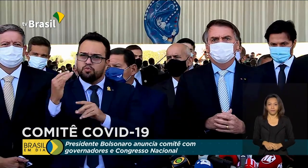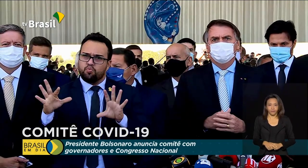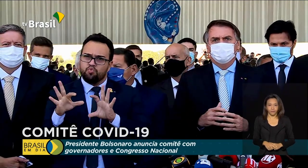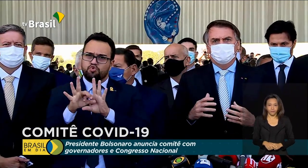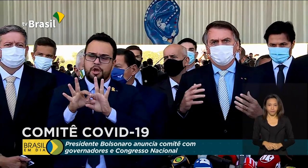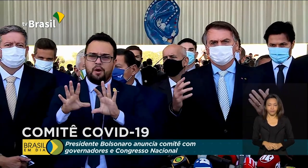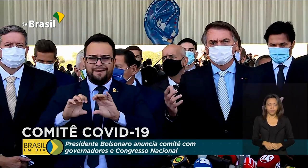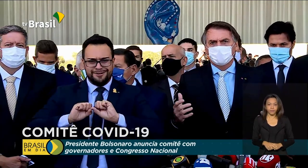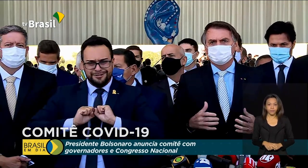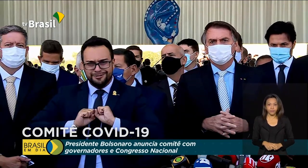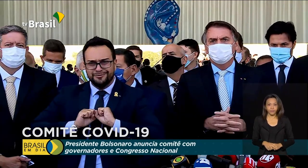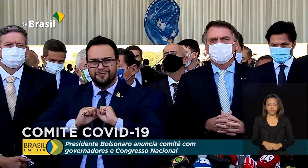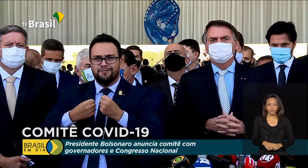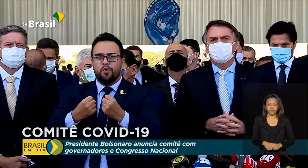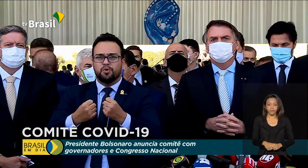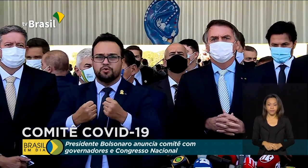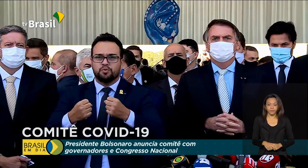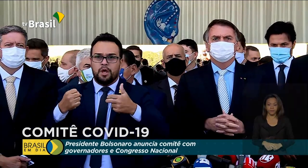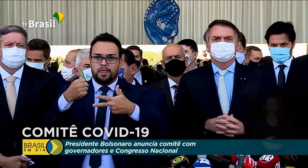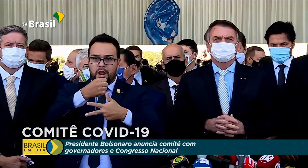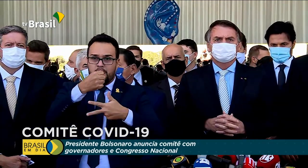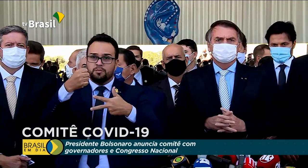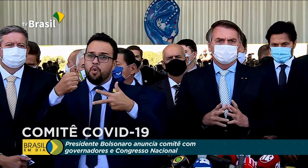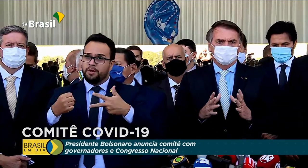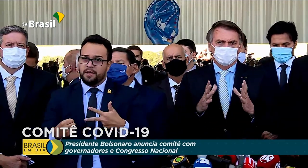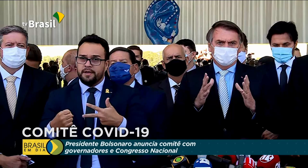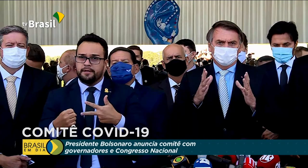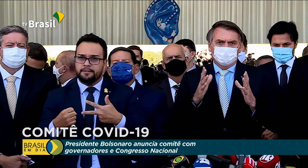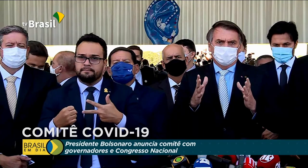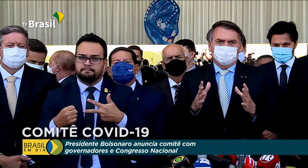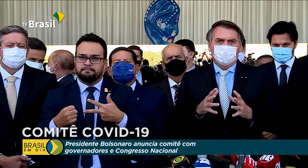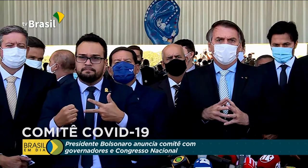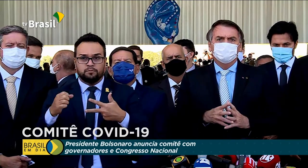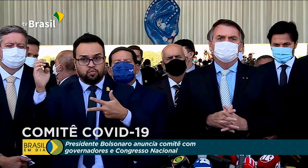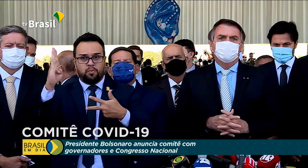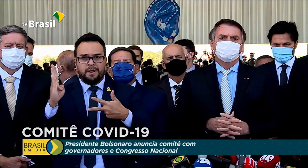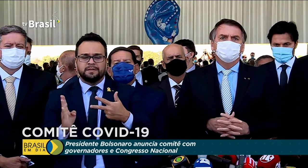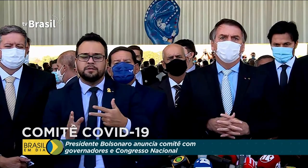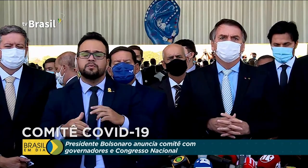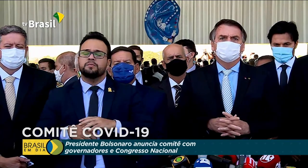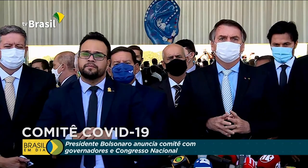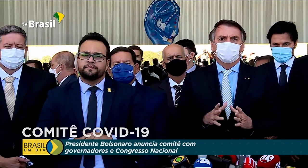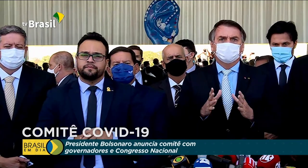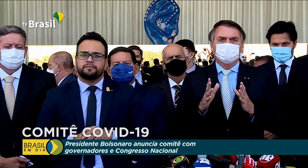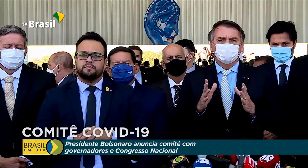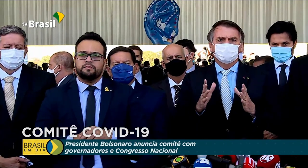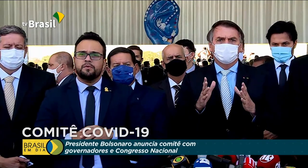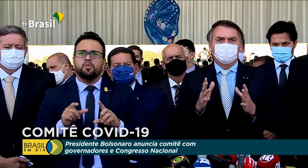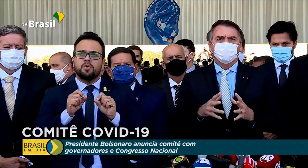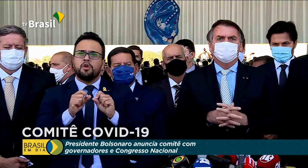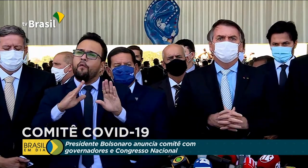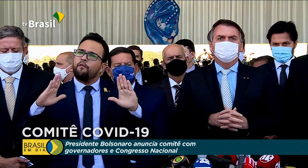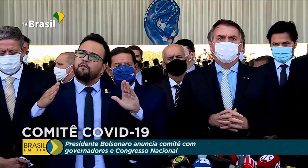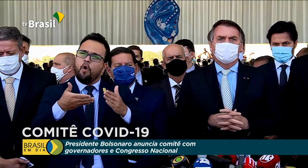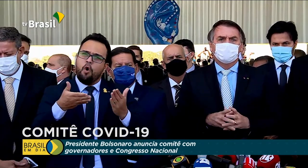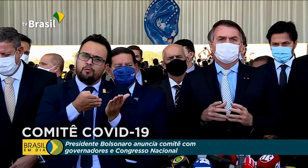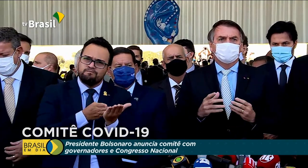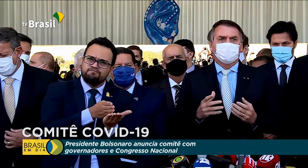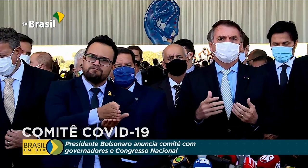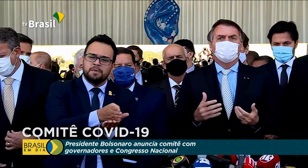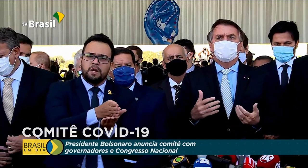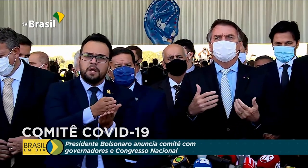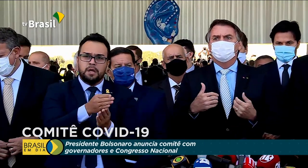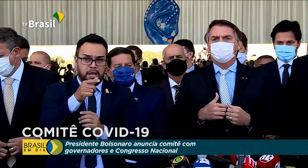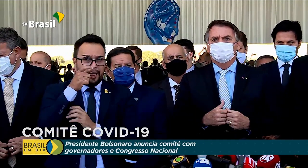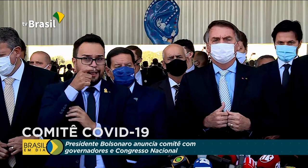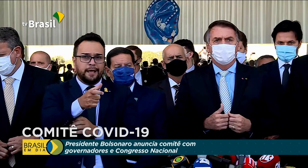esforço entre os três poderes da República, ao nos direcionarmos para aquilo que realmente interessa,